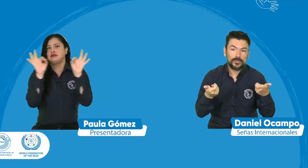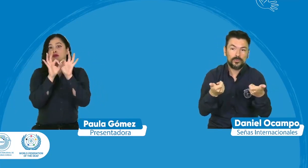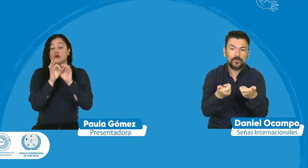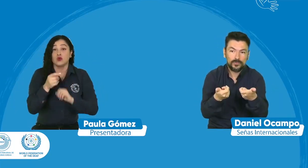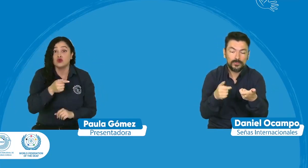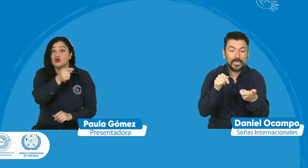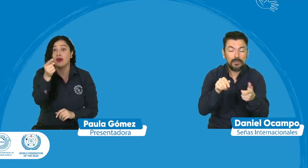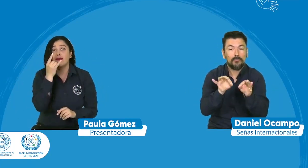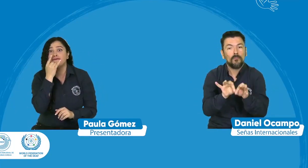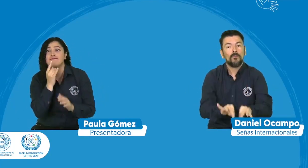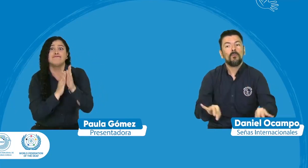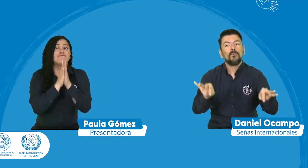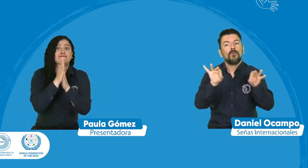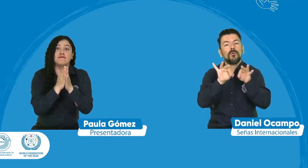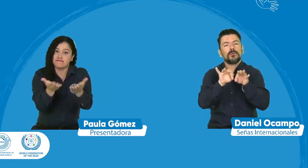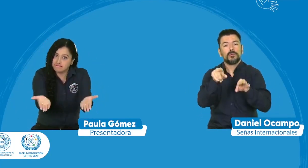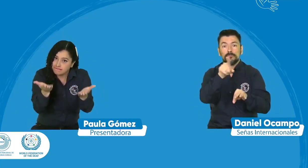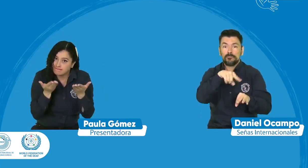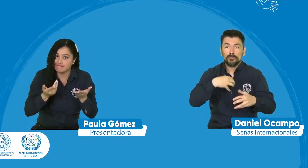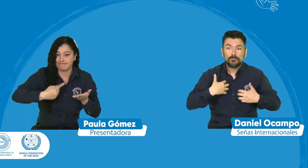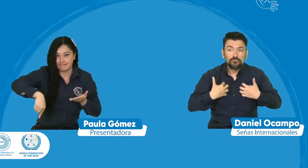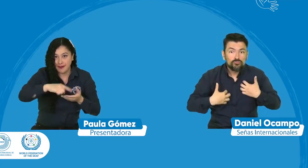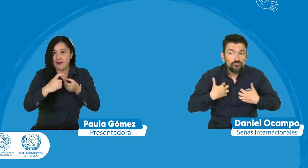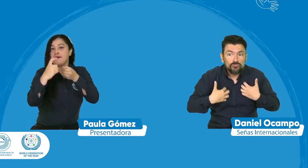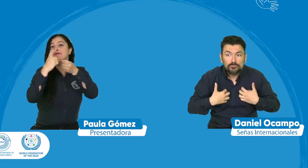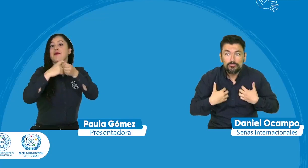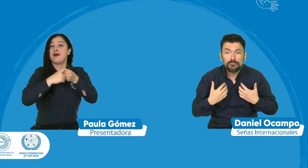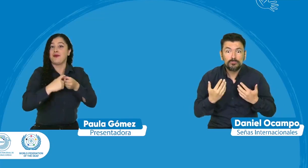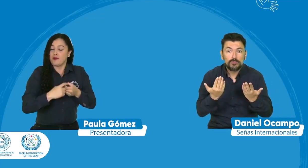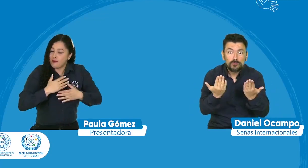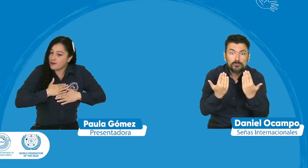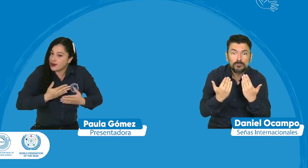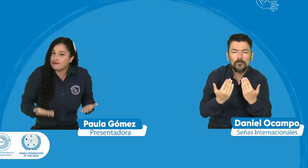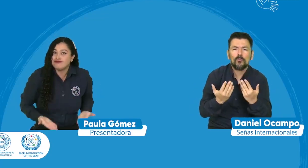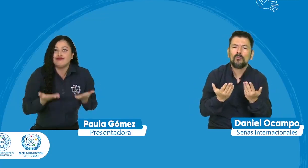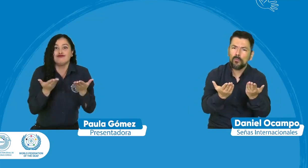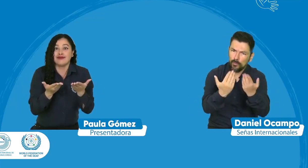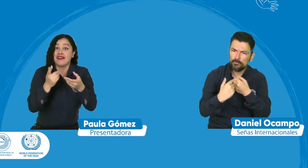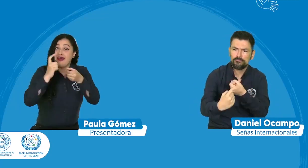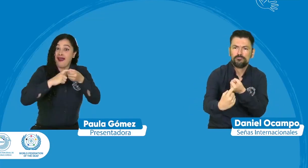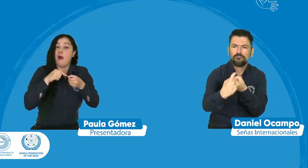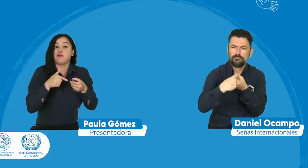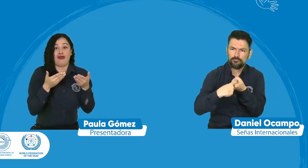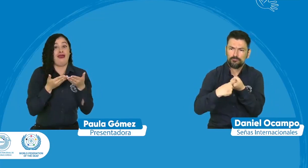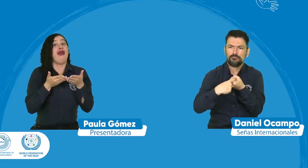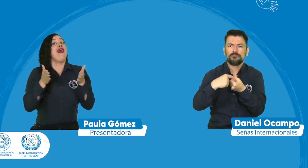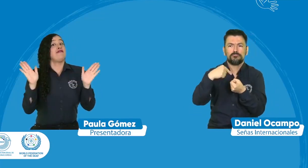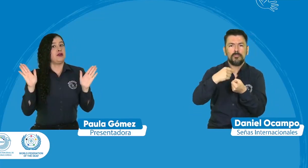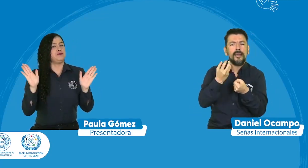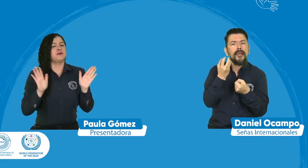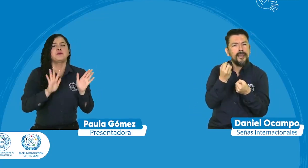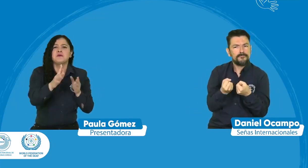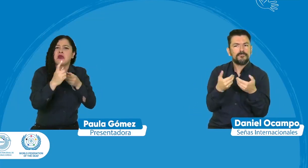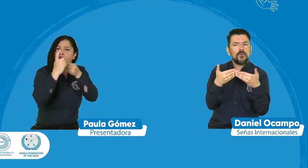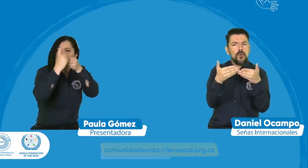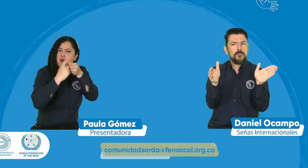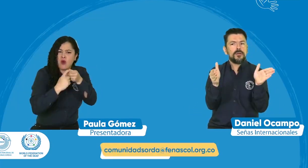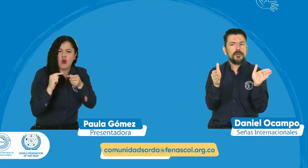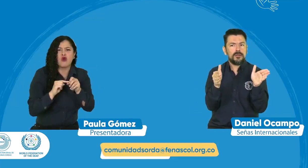días en las que pues trabajaremos temas importantes para la comunidad ustedes todavía pueden inscribirse